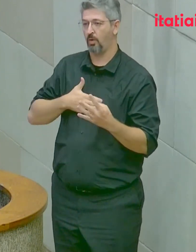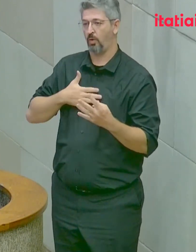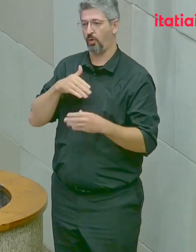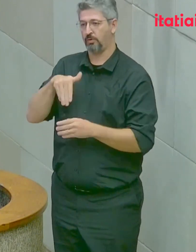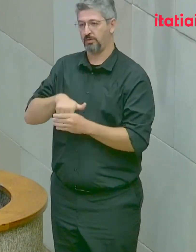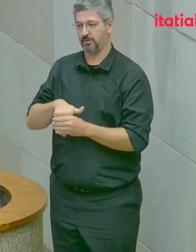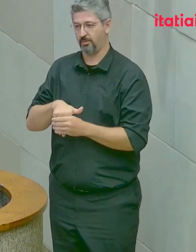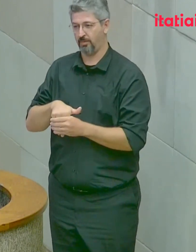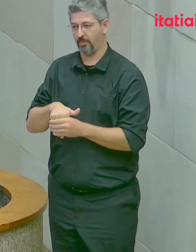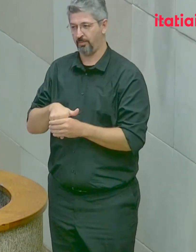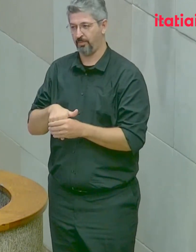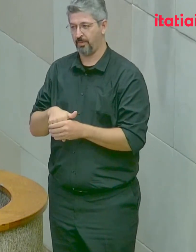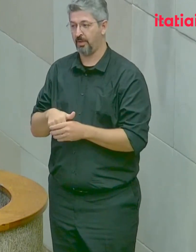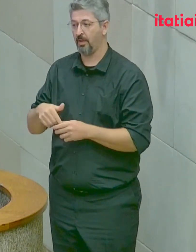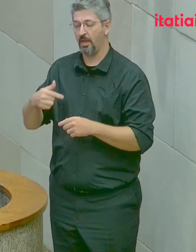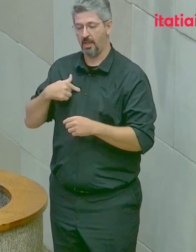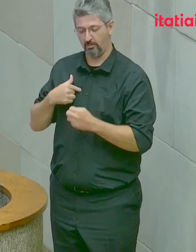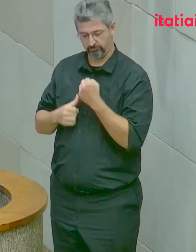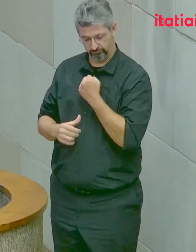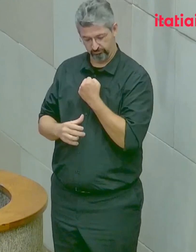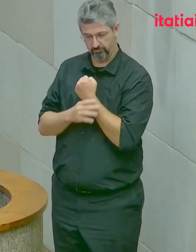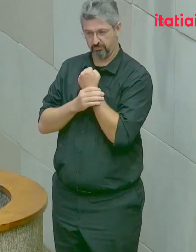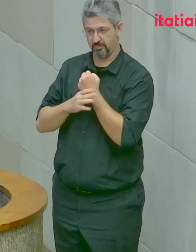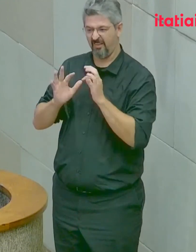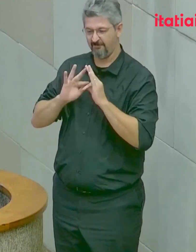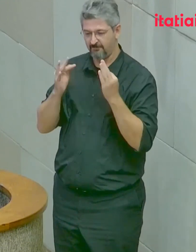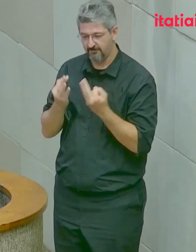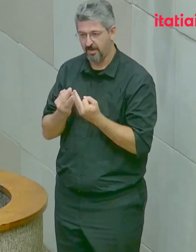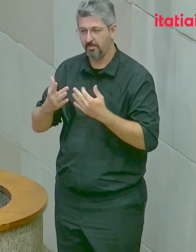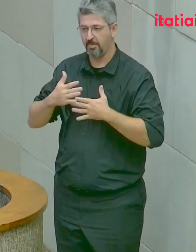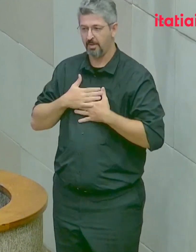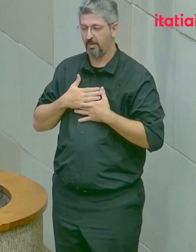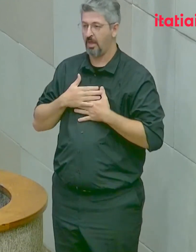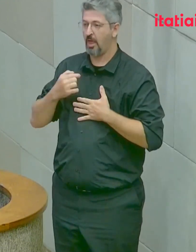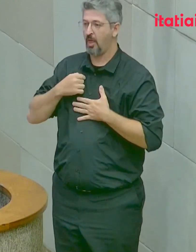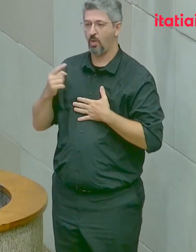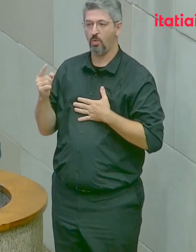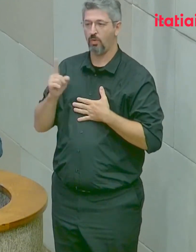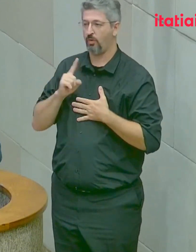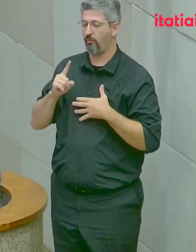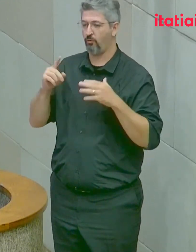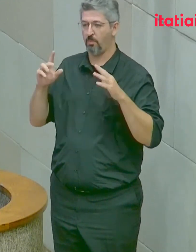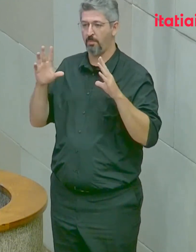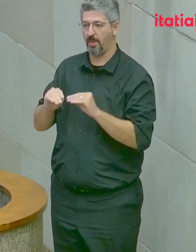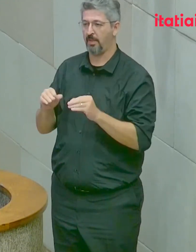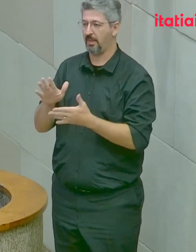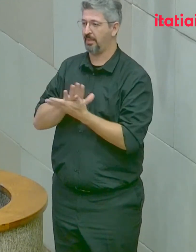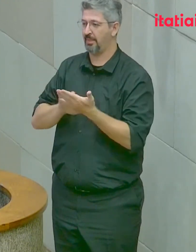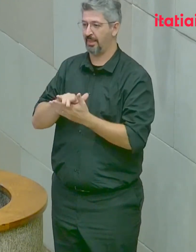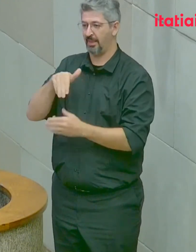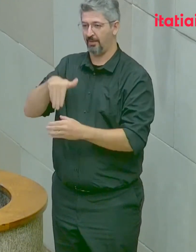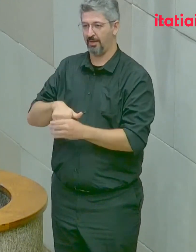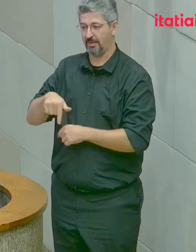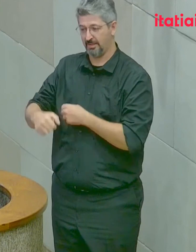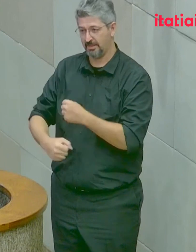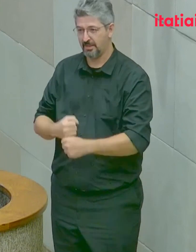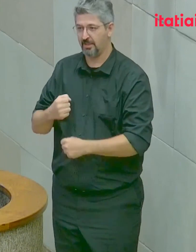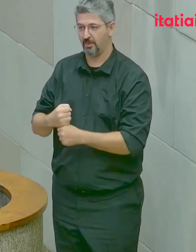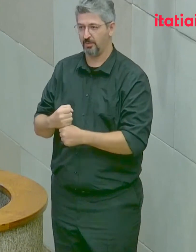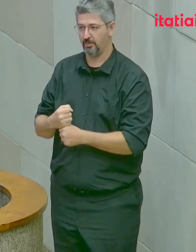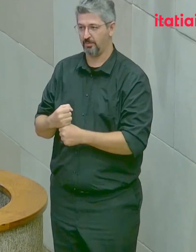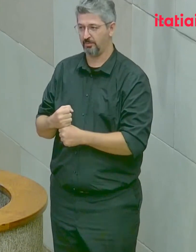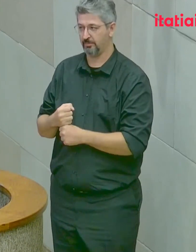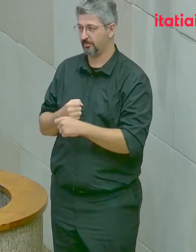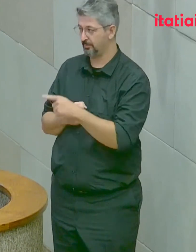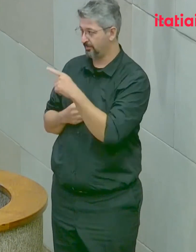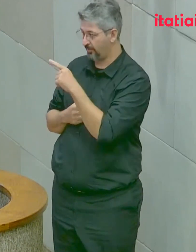eleições. E eu garanti à minha família que eu não estaria metido em nenhuma eleição neste ano. O